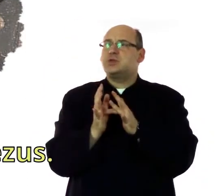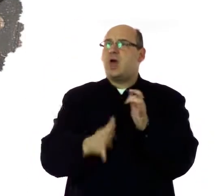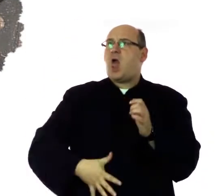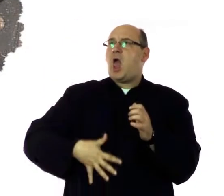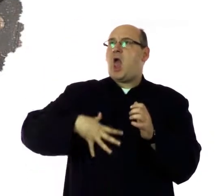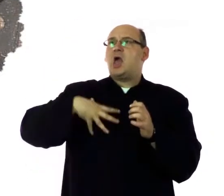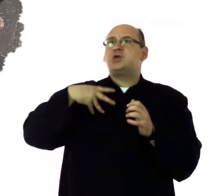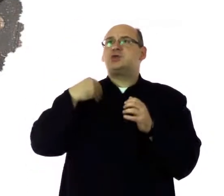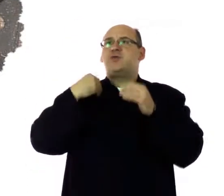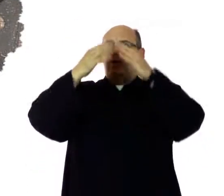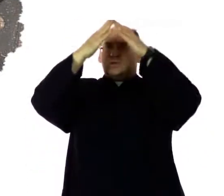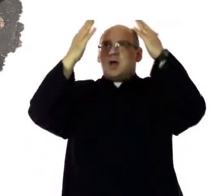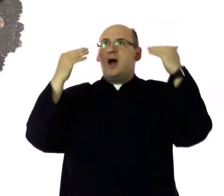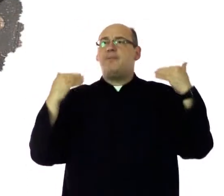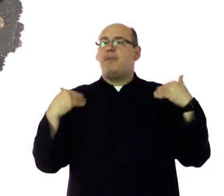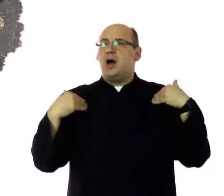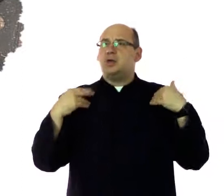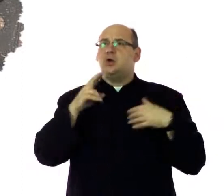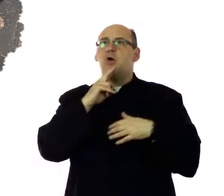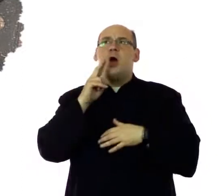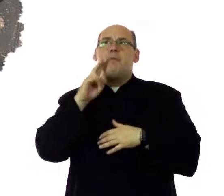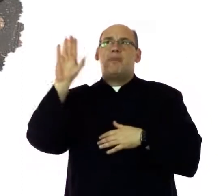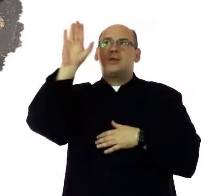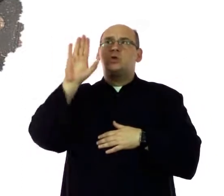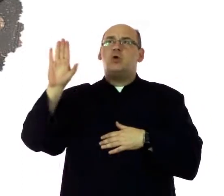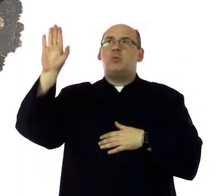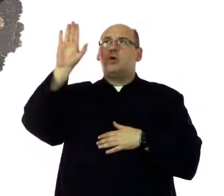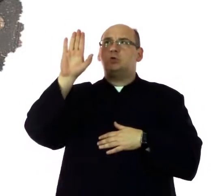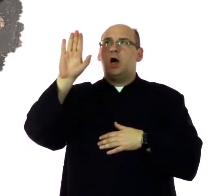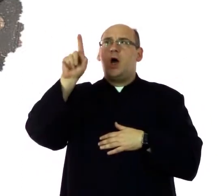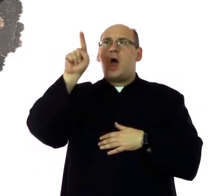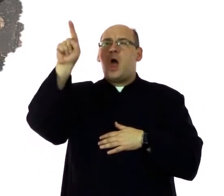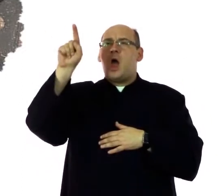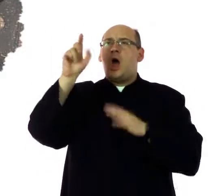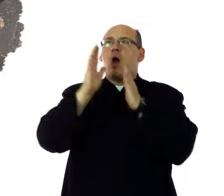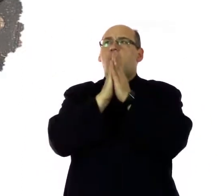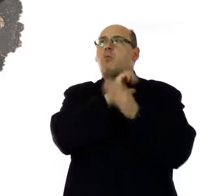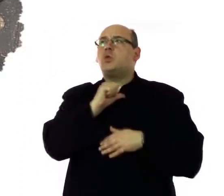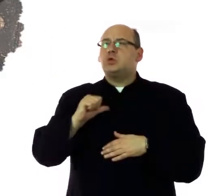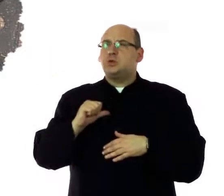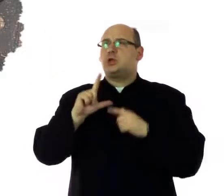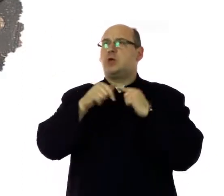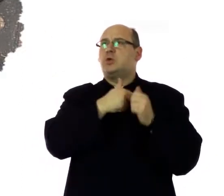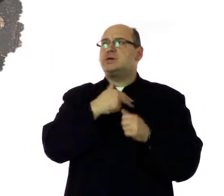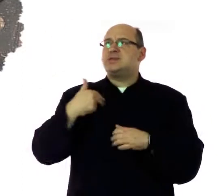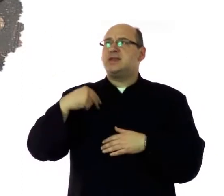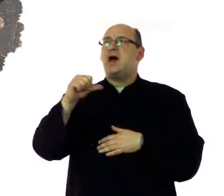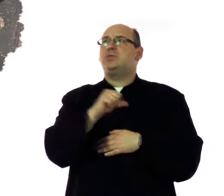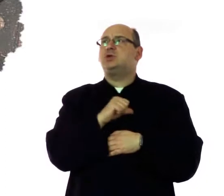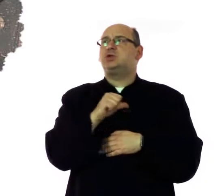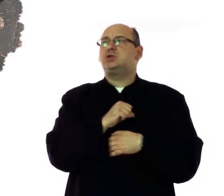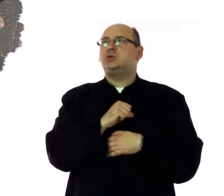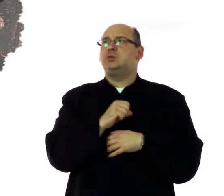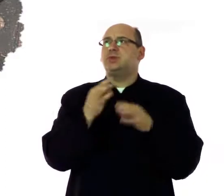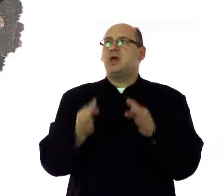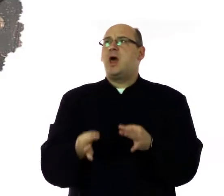Jezus. Święta Mario, Matko Boża, módl się za